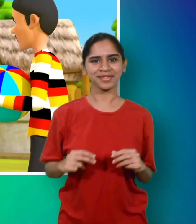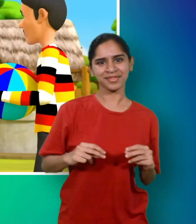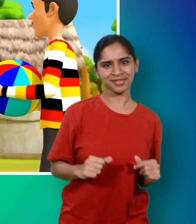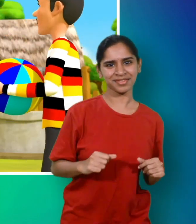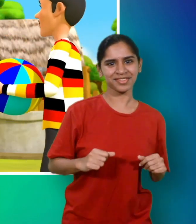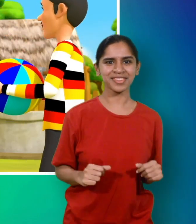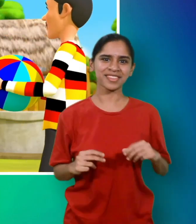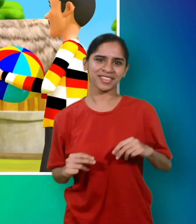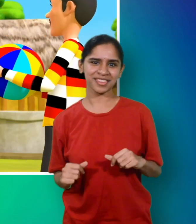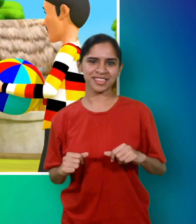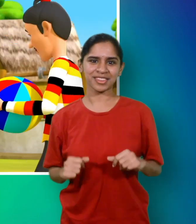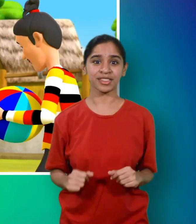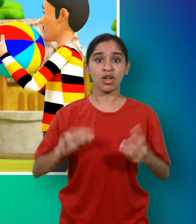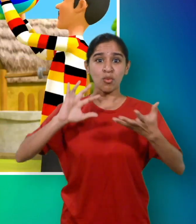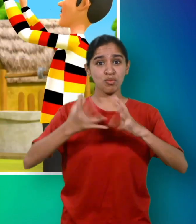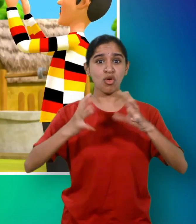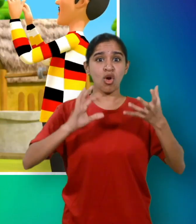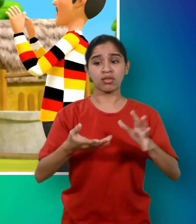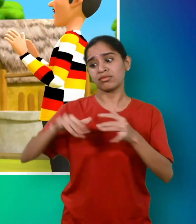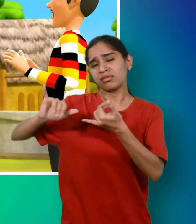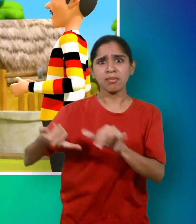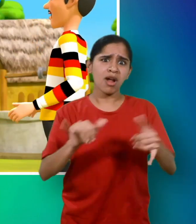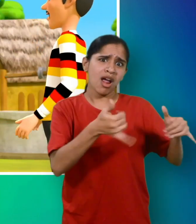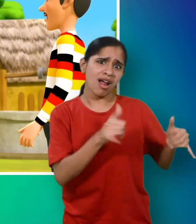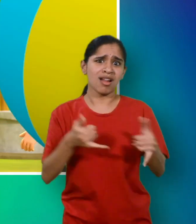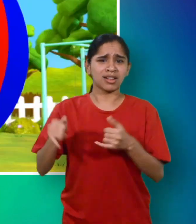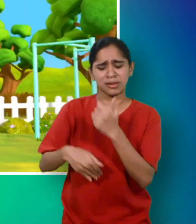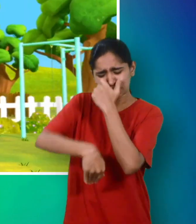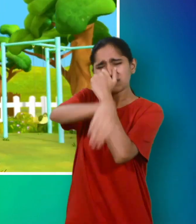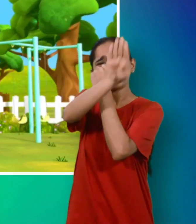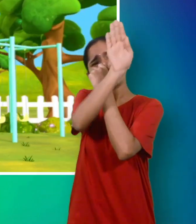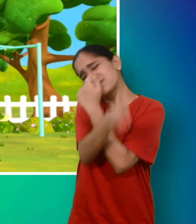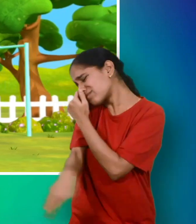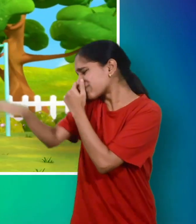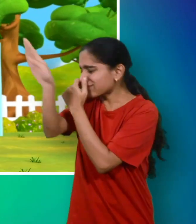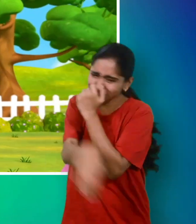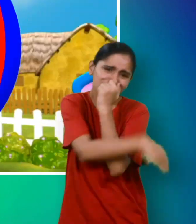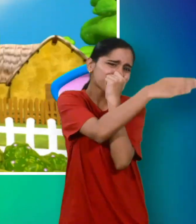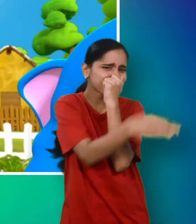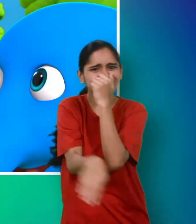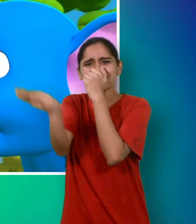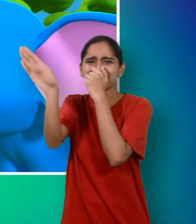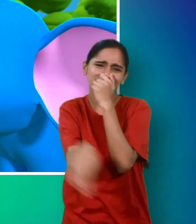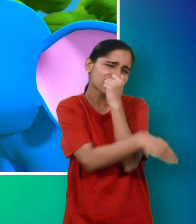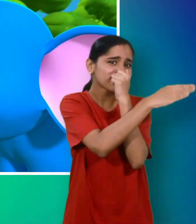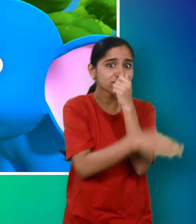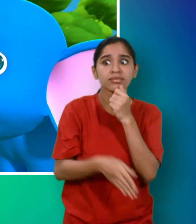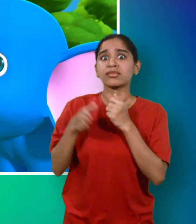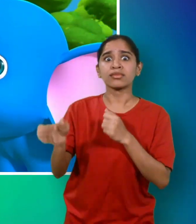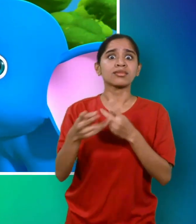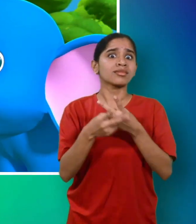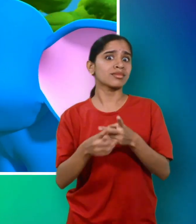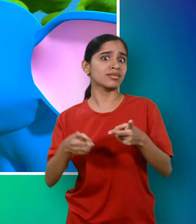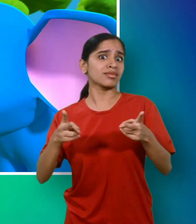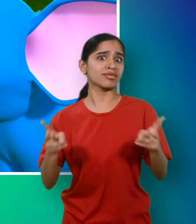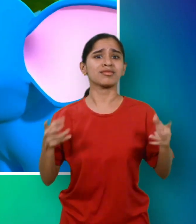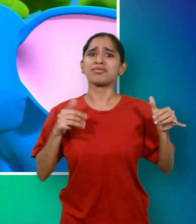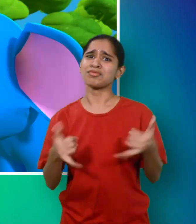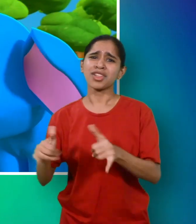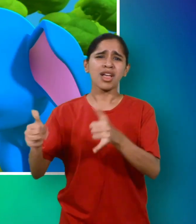गेंद खेलता सोन हिलाता हाथी बड़े करतब